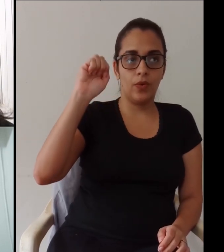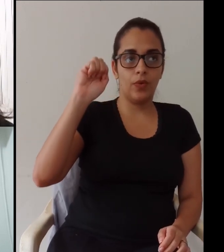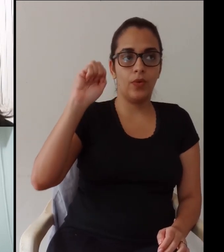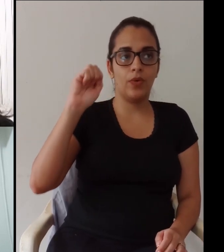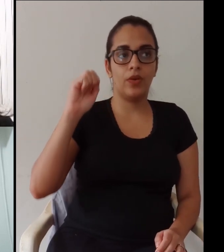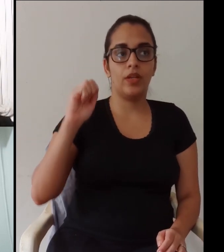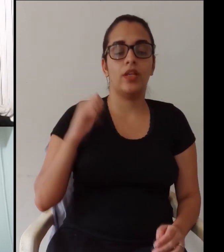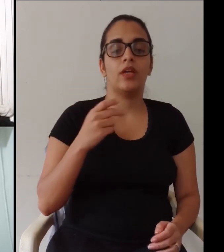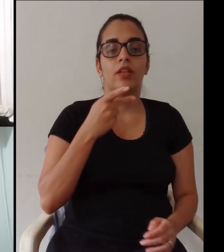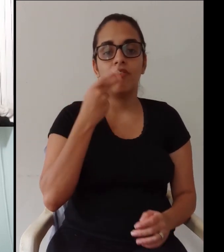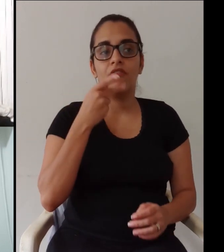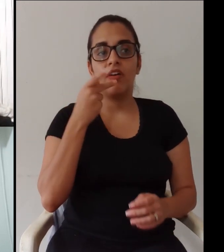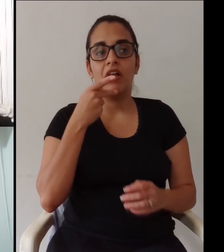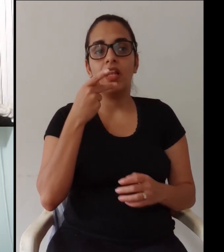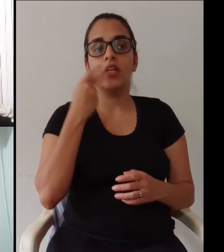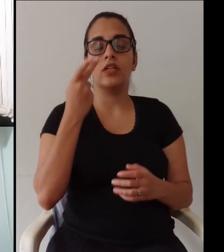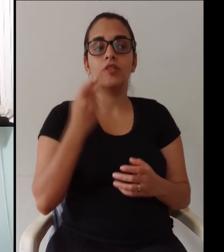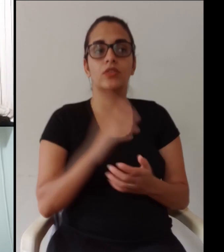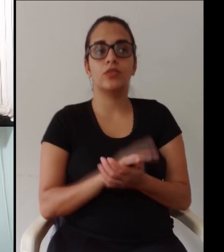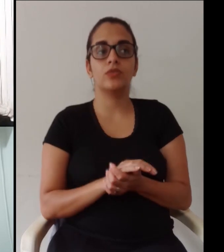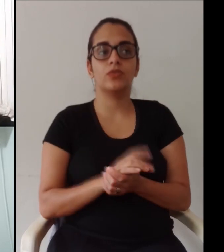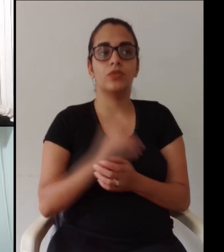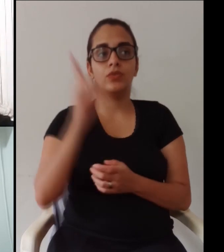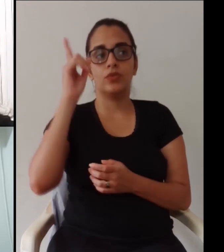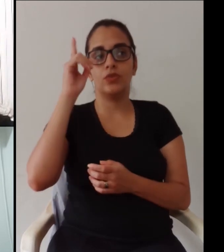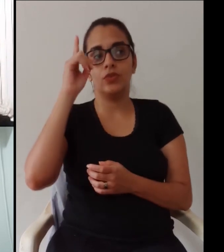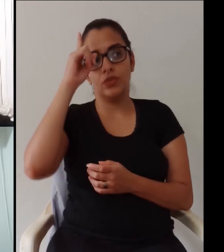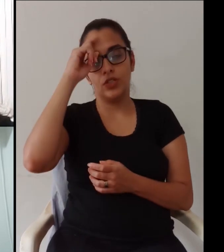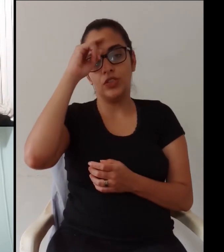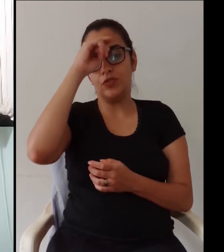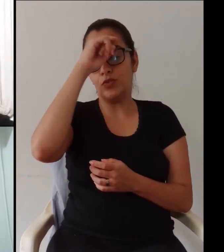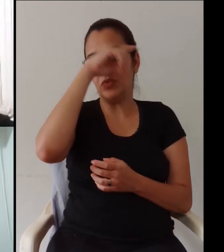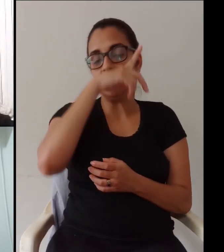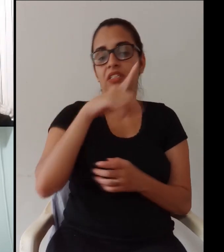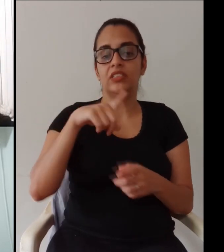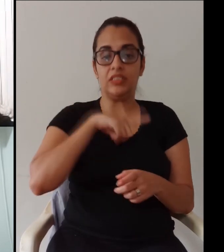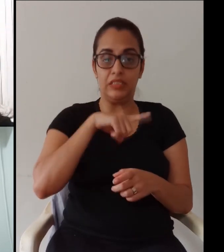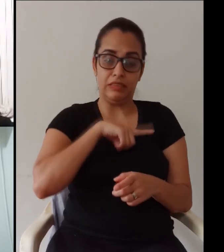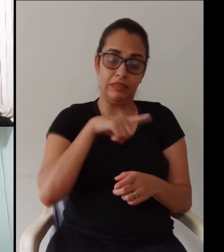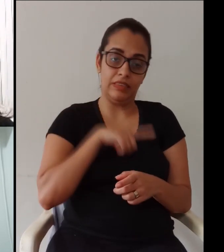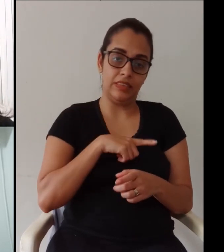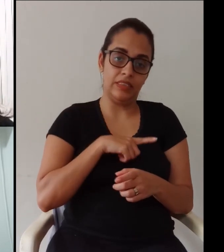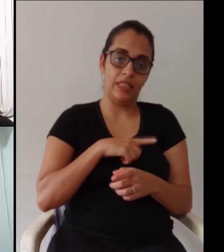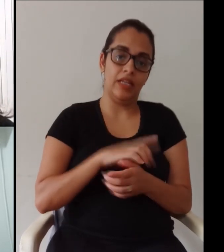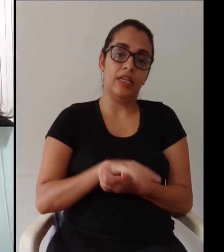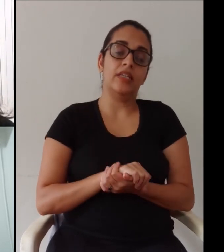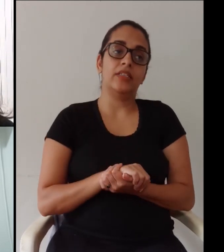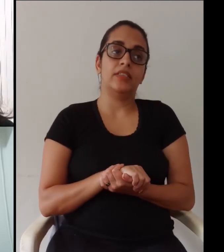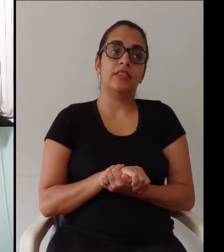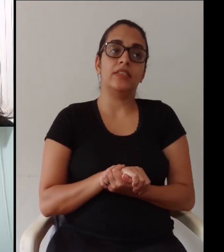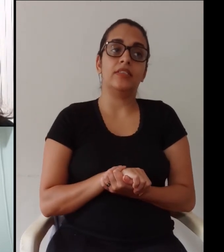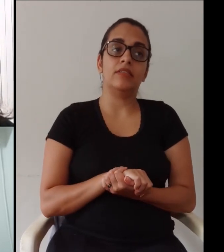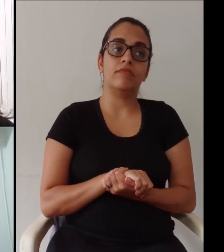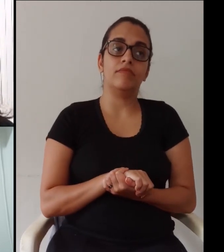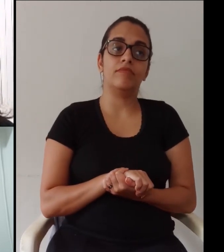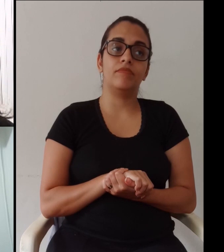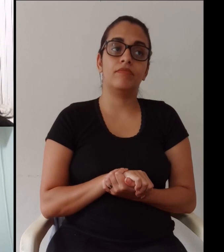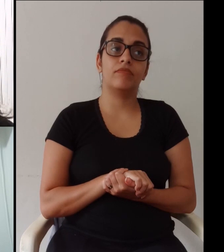A Verônica está colocando que está impressionada com a instituição tão renomada